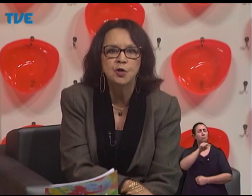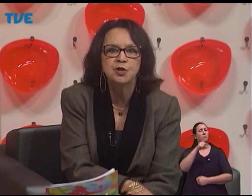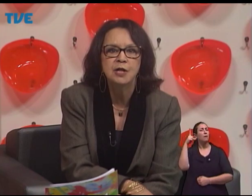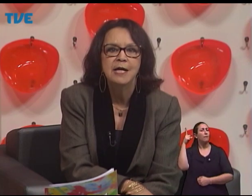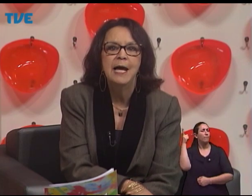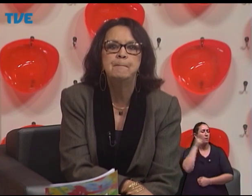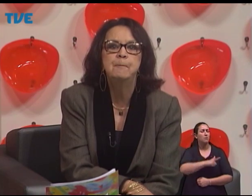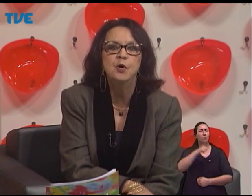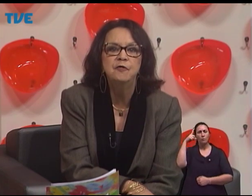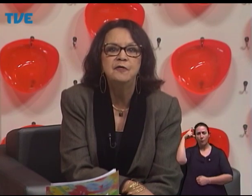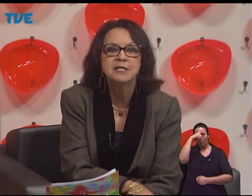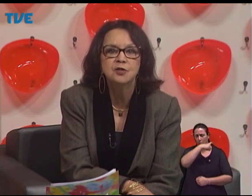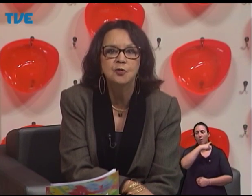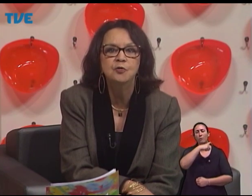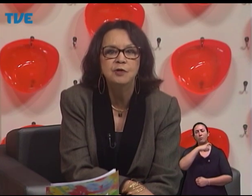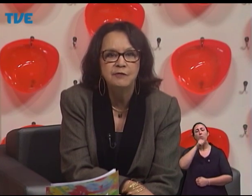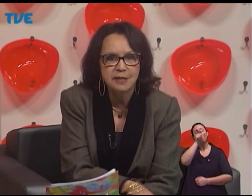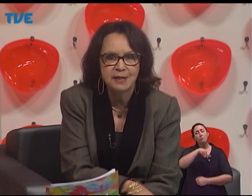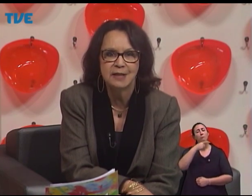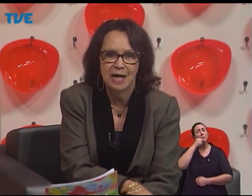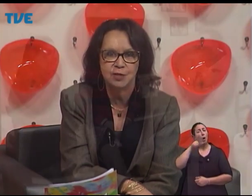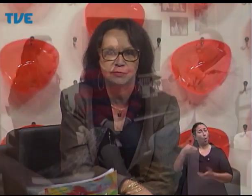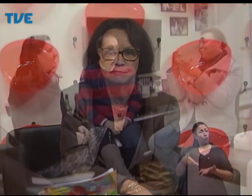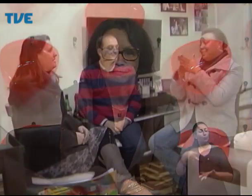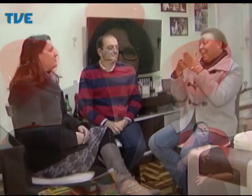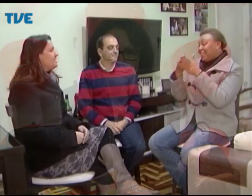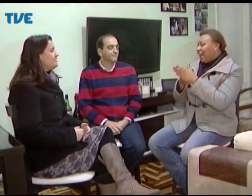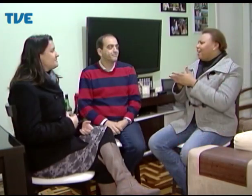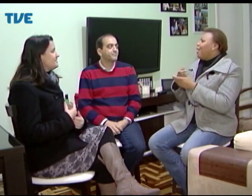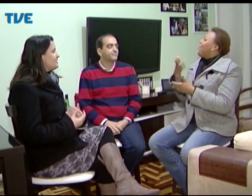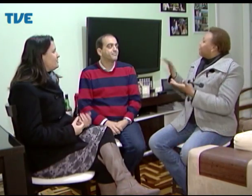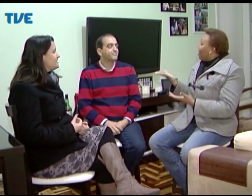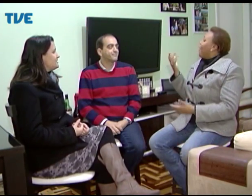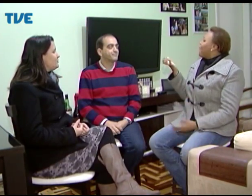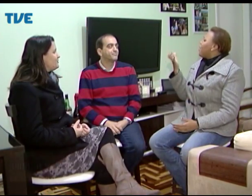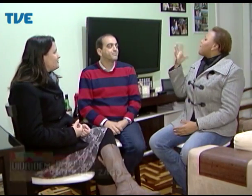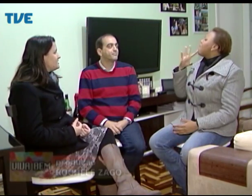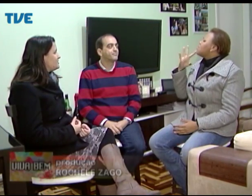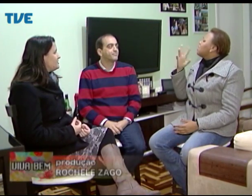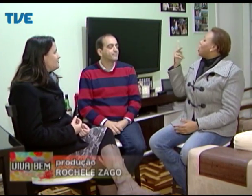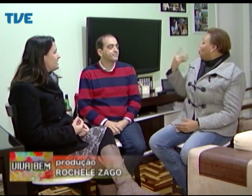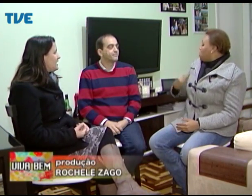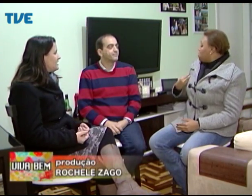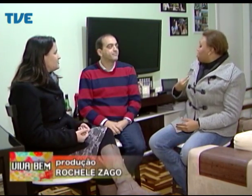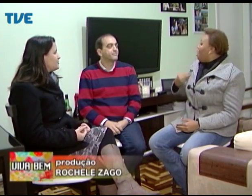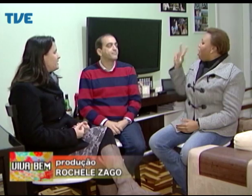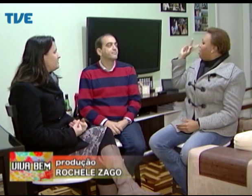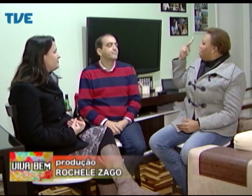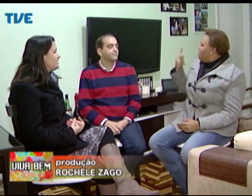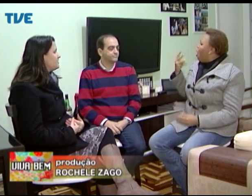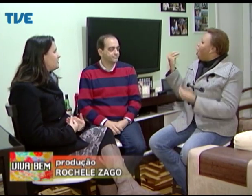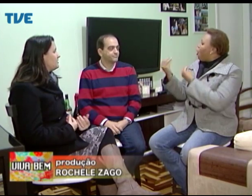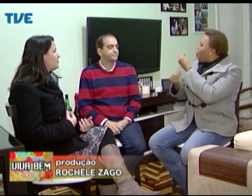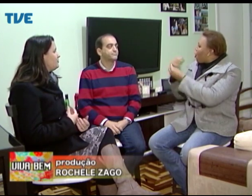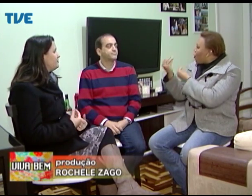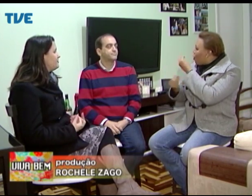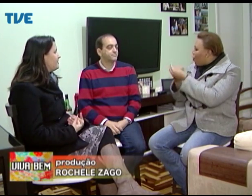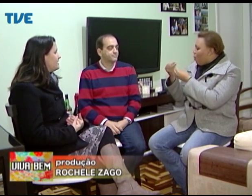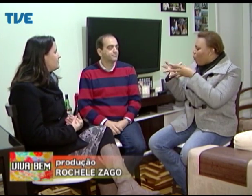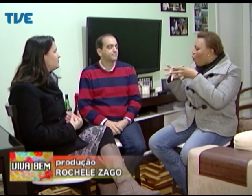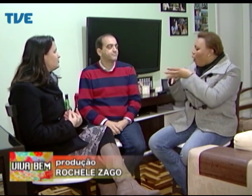e hoje é professor universitário. Eu queria tentar conhecer um pouco da história do Carlos, como é que foi